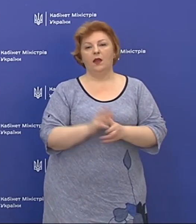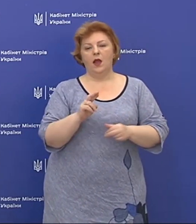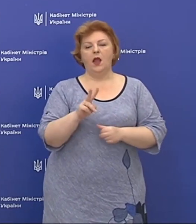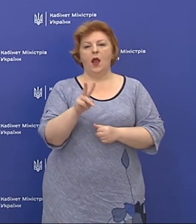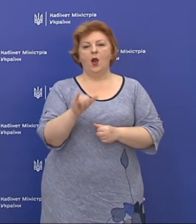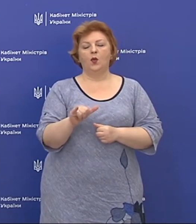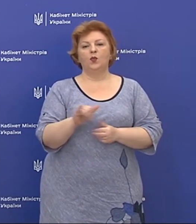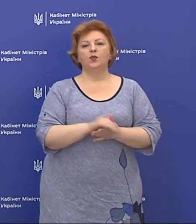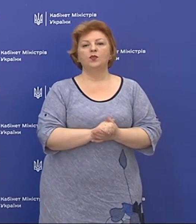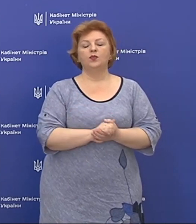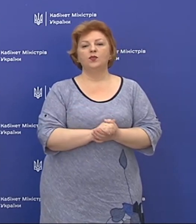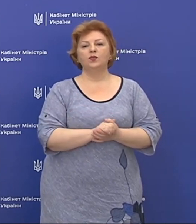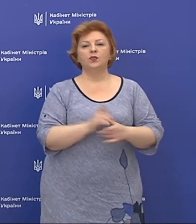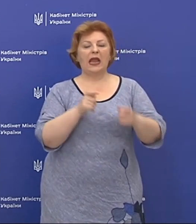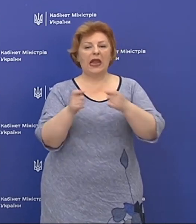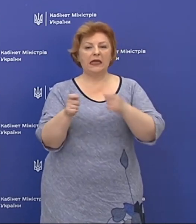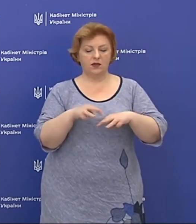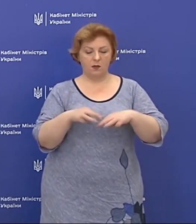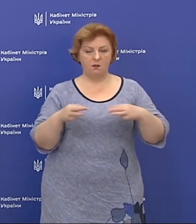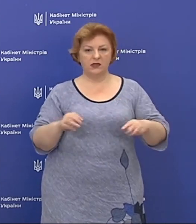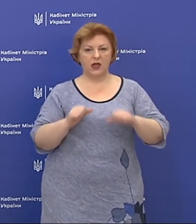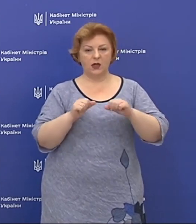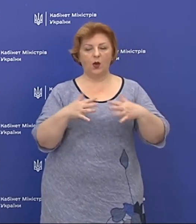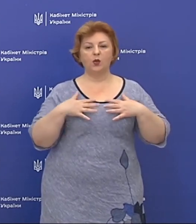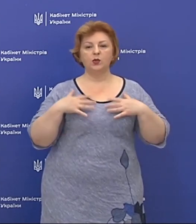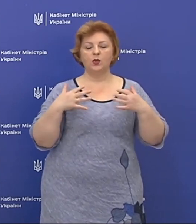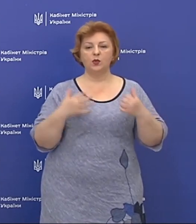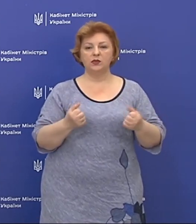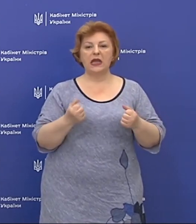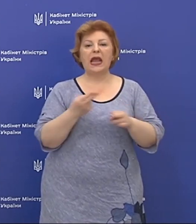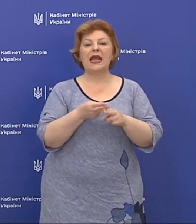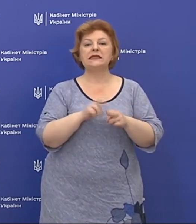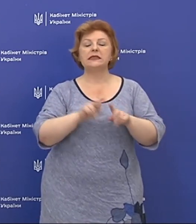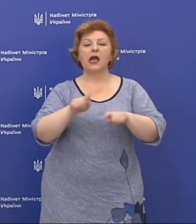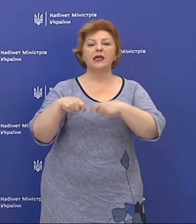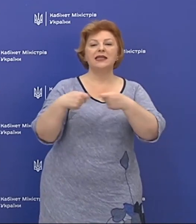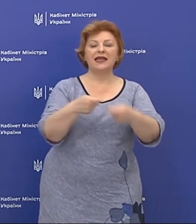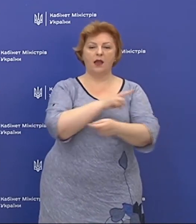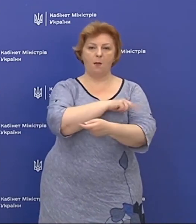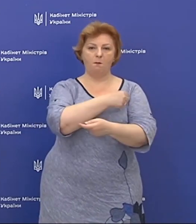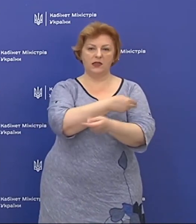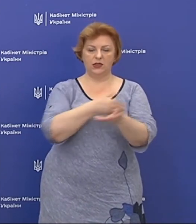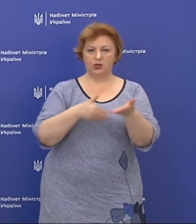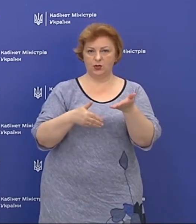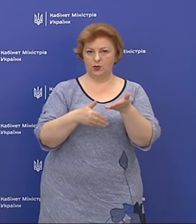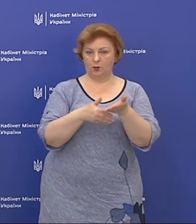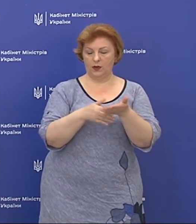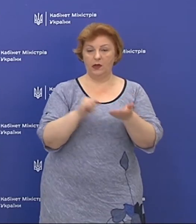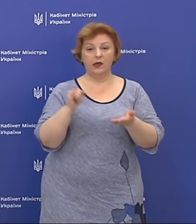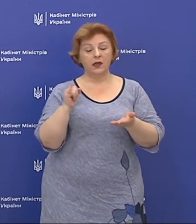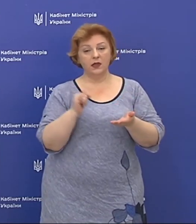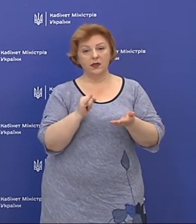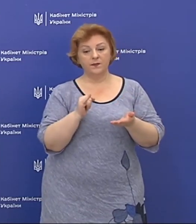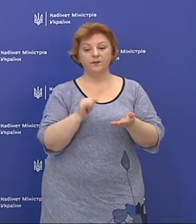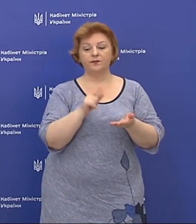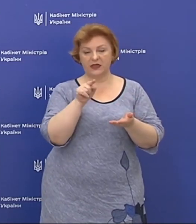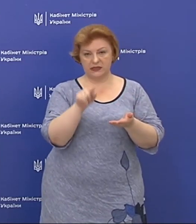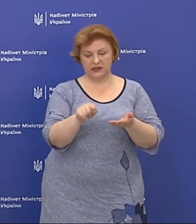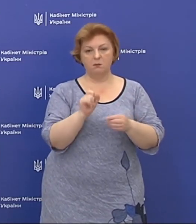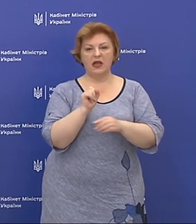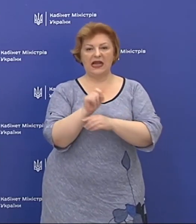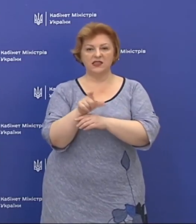яку керує Міністерство охорони здоров'я, це надання медичної допомоги. І з цим